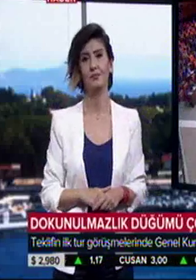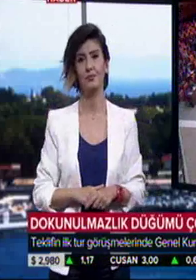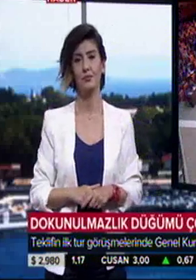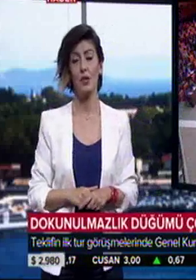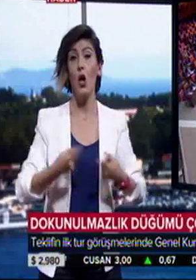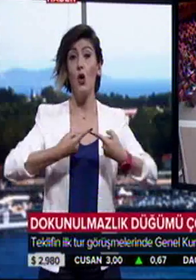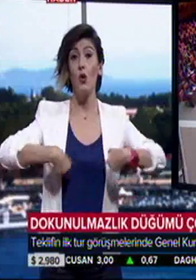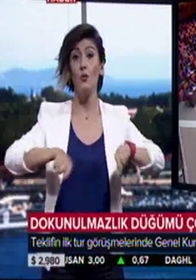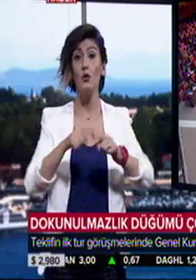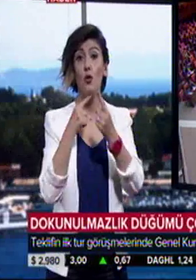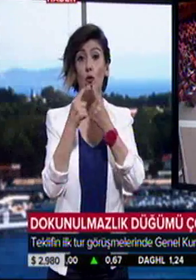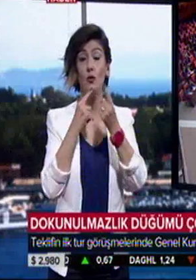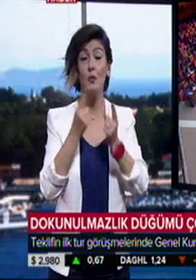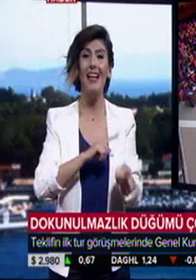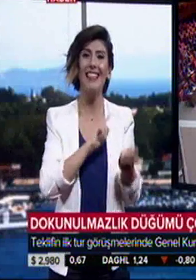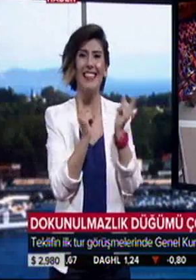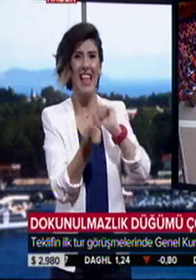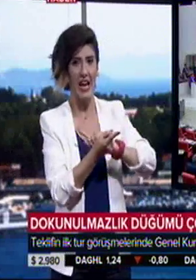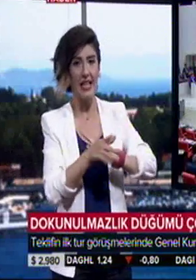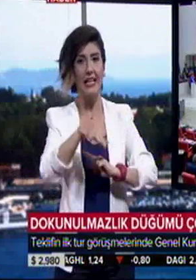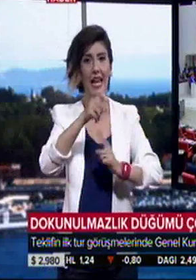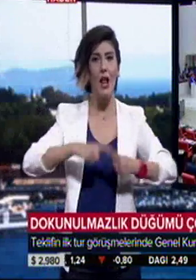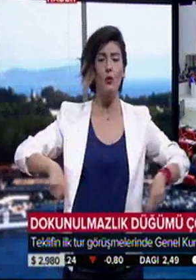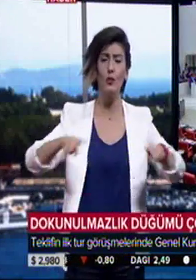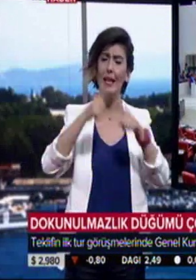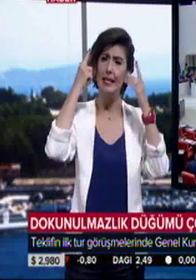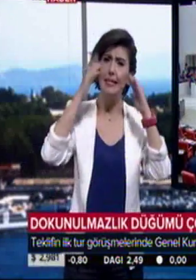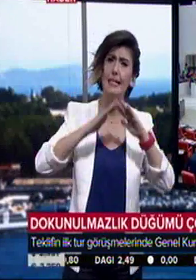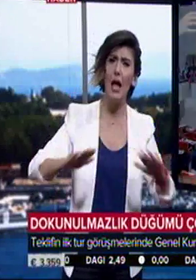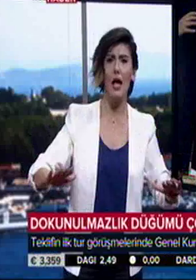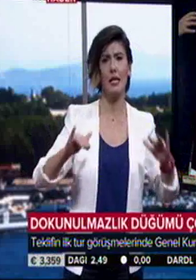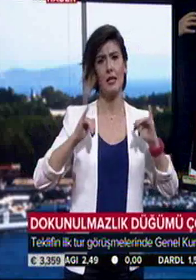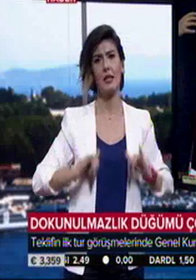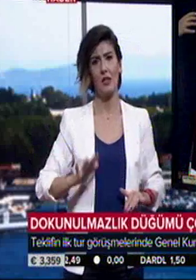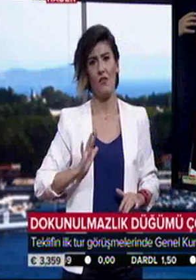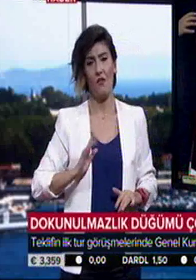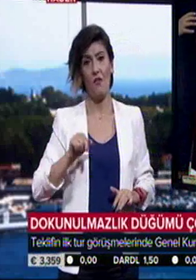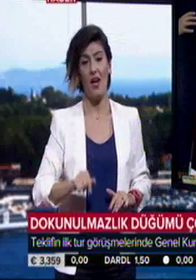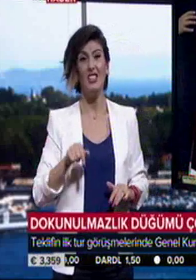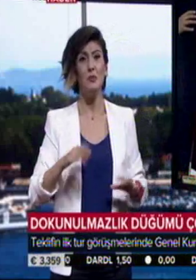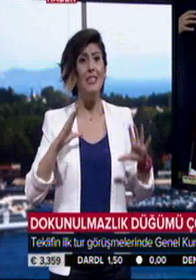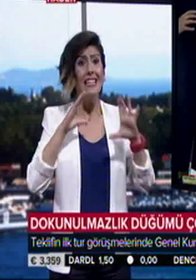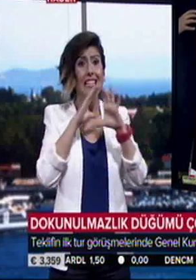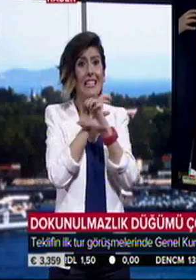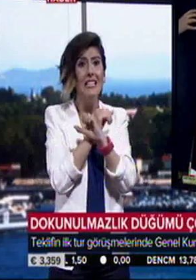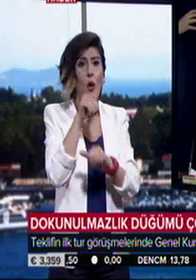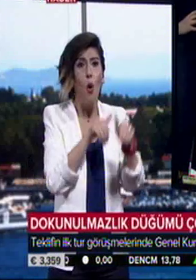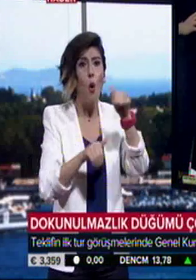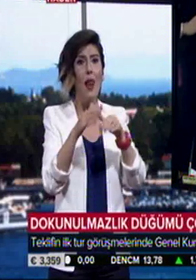Komisyon görüşmelerinin aksine genel kurulda sakin bir hava vardı. Şimdi gizli oylamaya Adana elinden başlıyoruz.